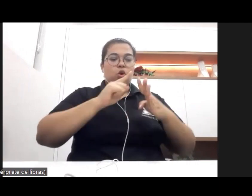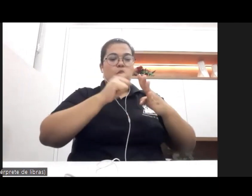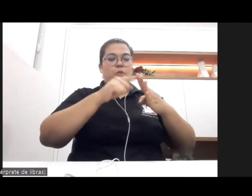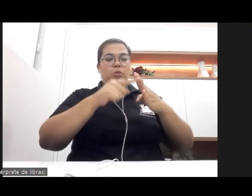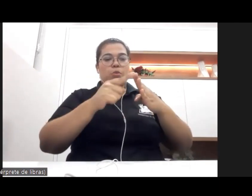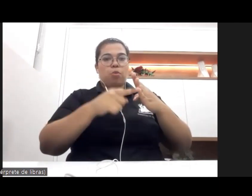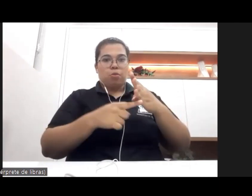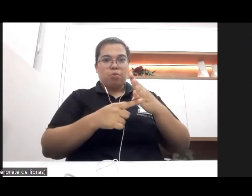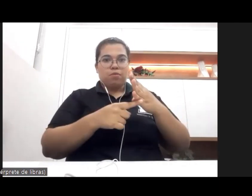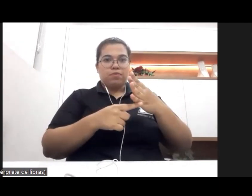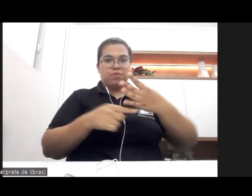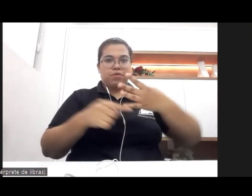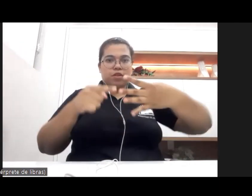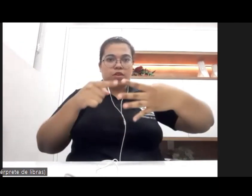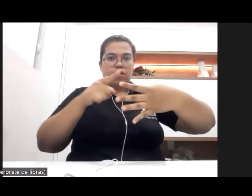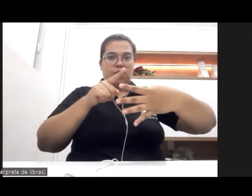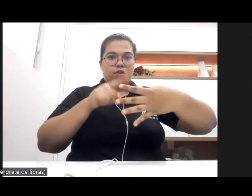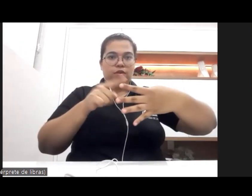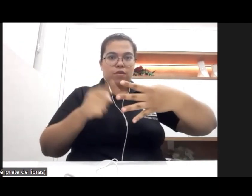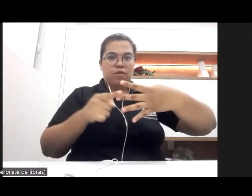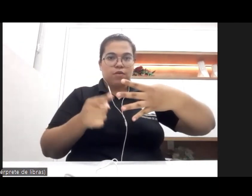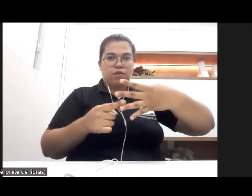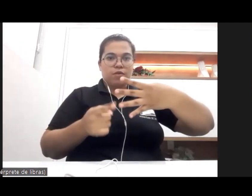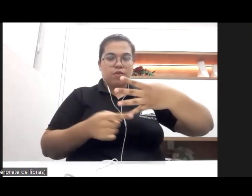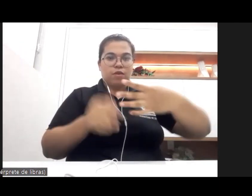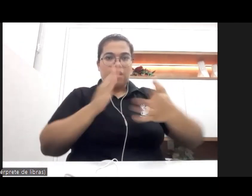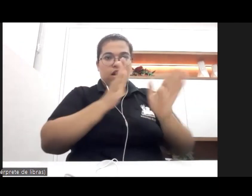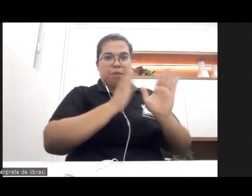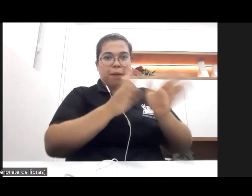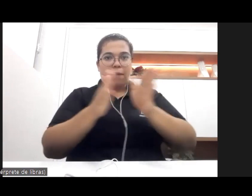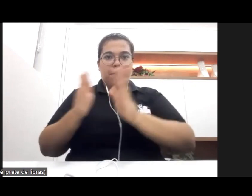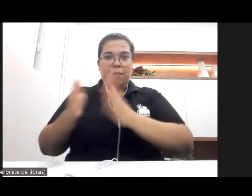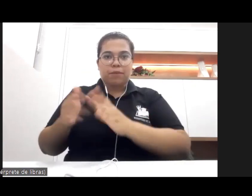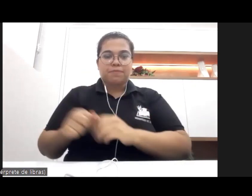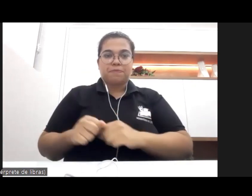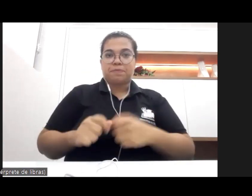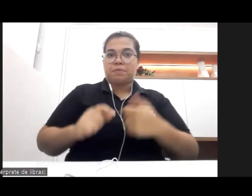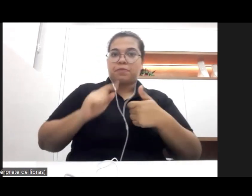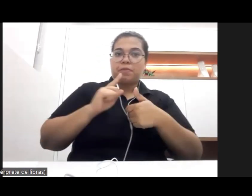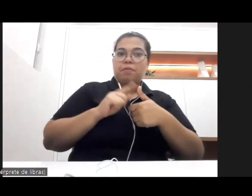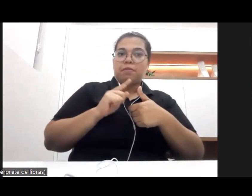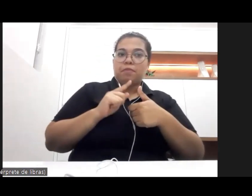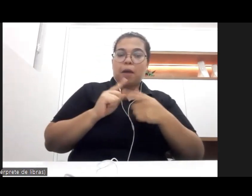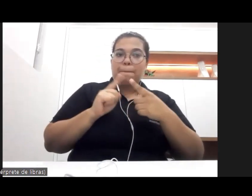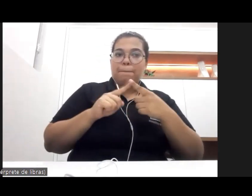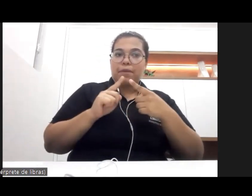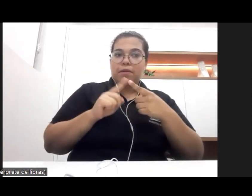emenda. Inicialmente, vou tratar as atribuições e competências,